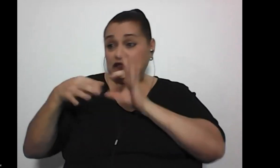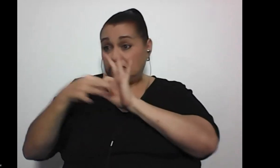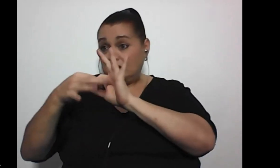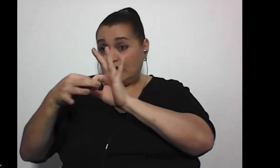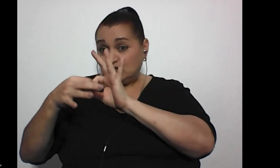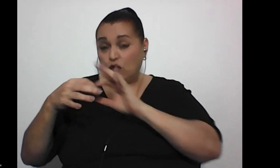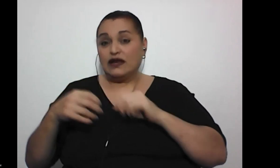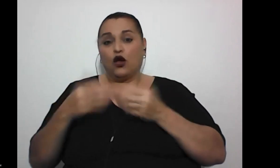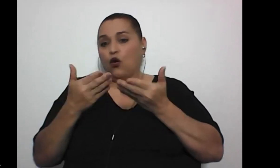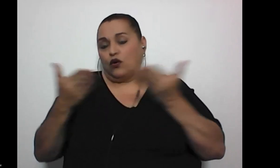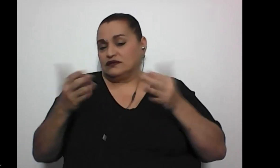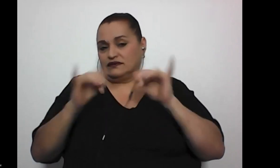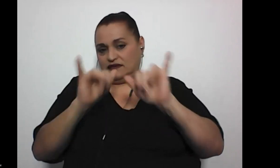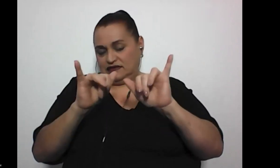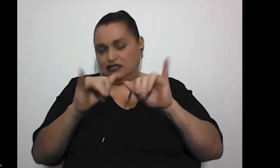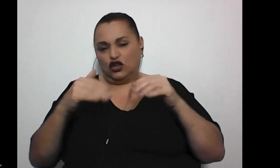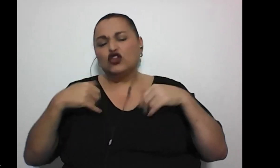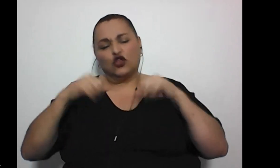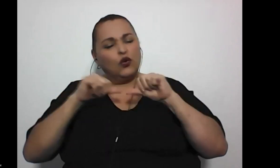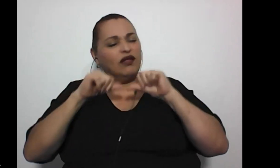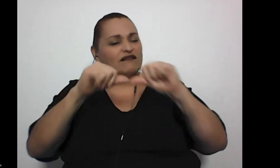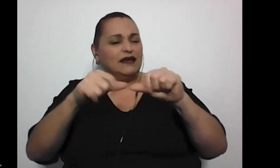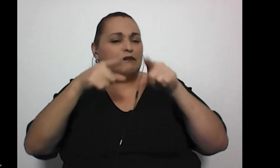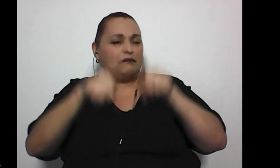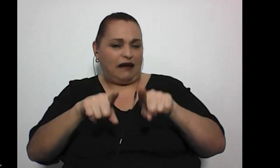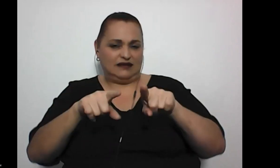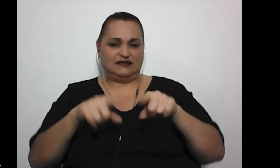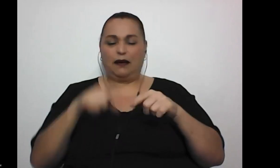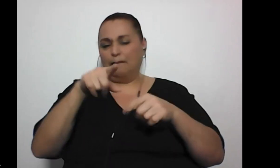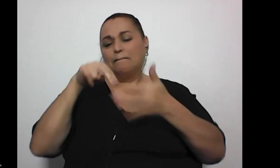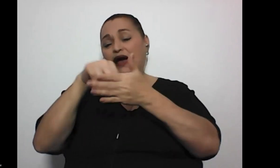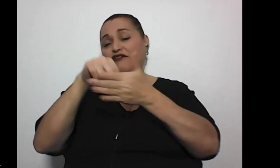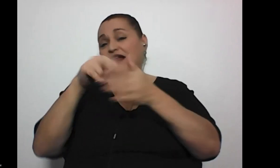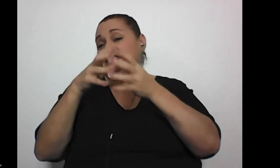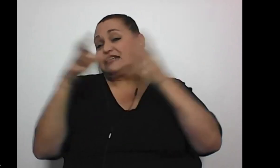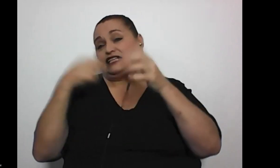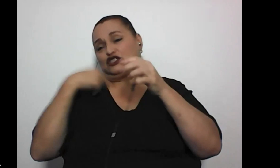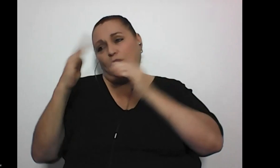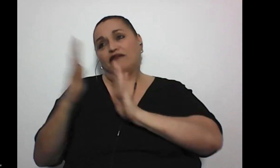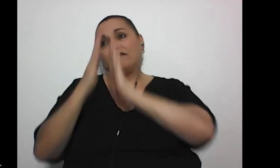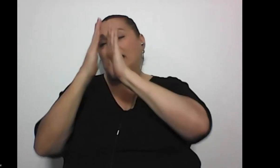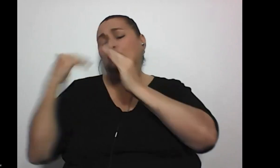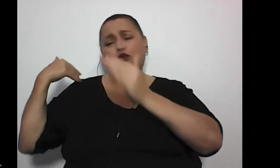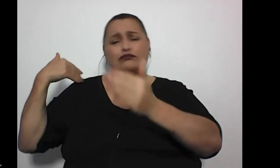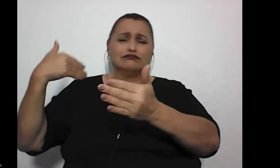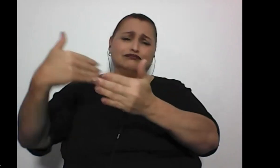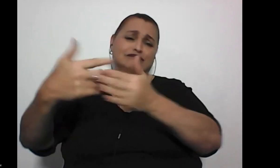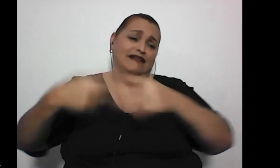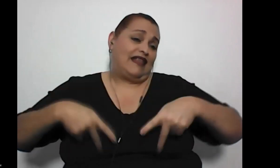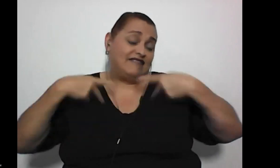y cosas así, ¿verdad? Todavía es como las barreras más grandes a las que yo me he enfrentado a lo largo de mi vida y que todavía